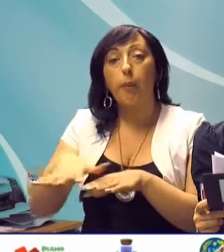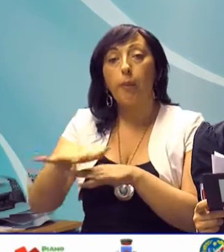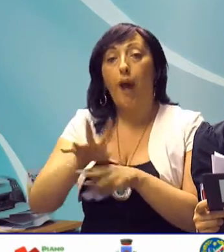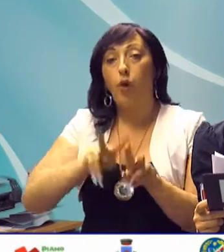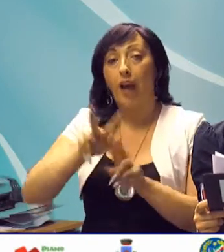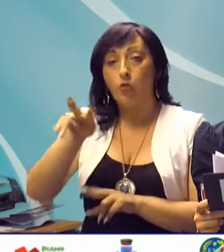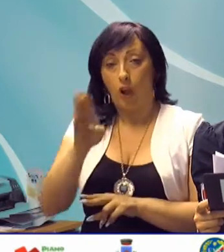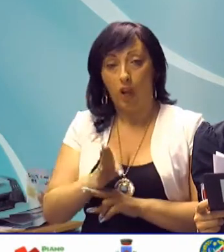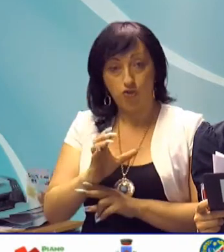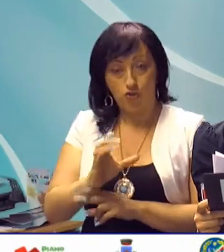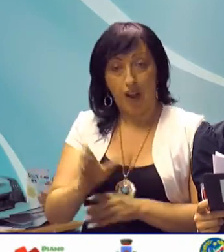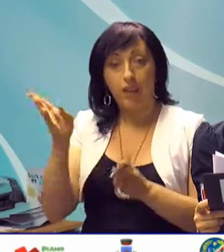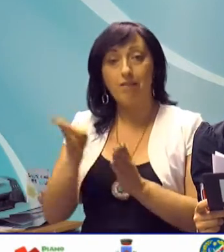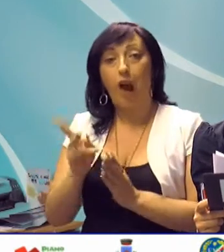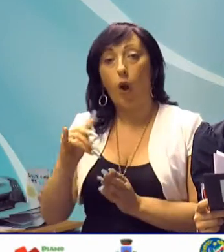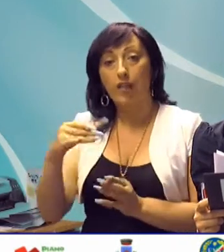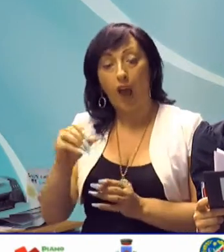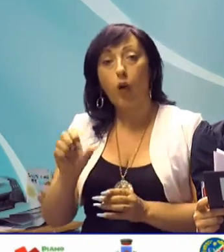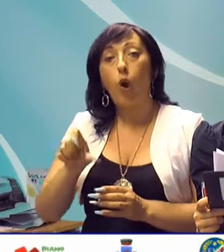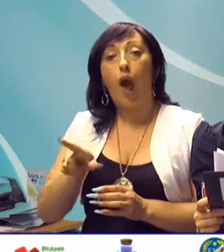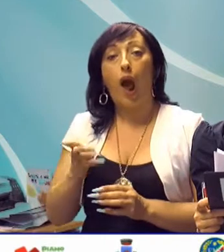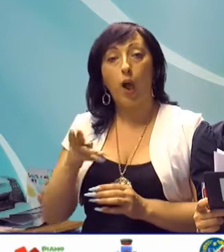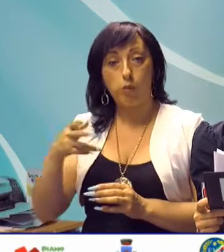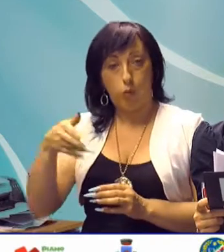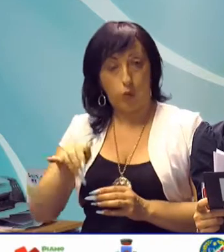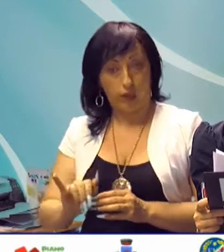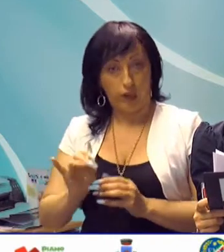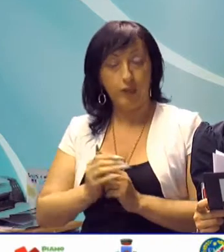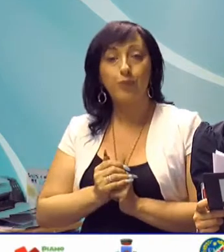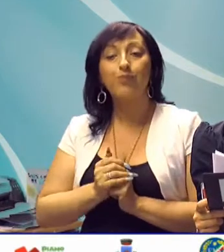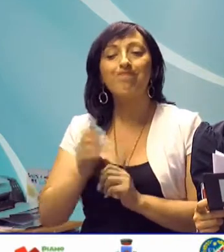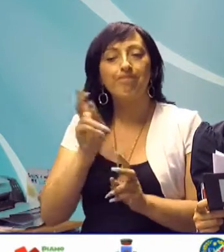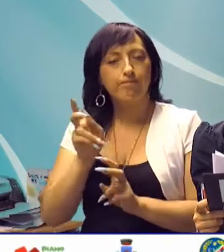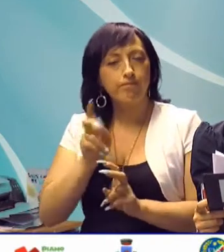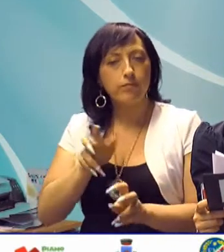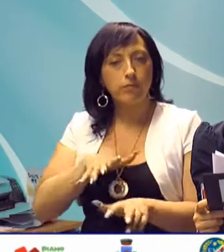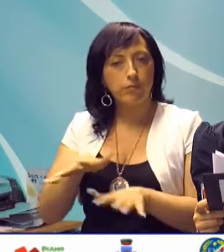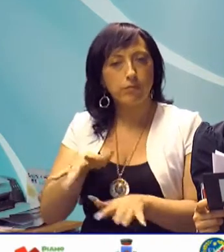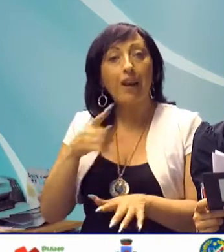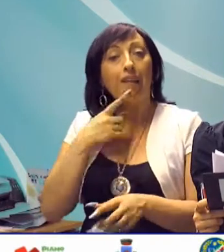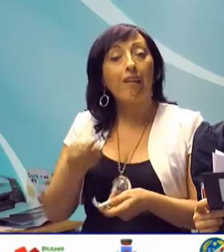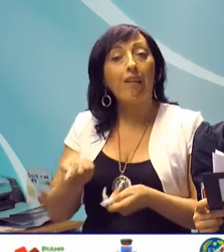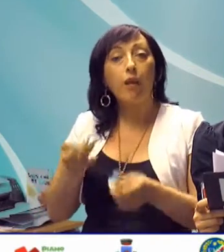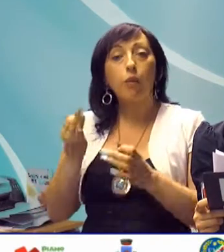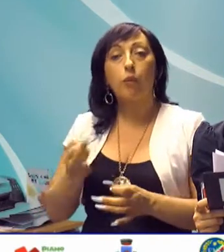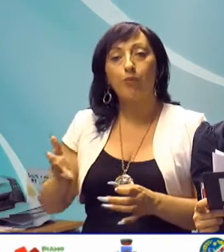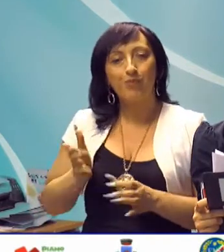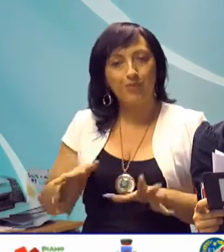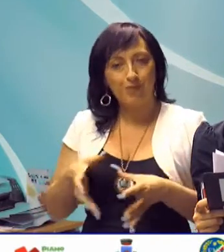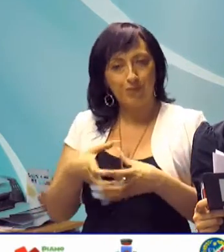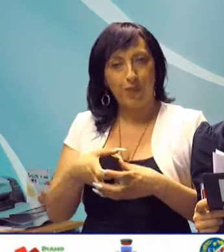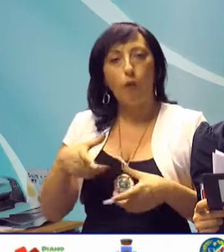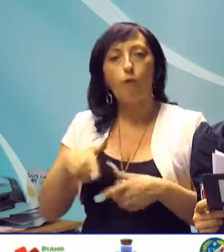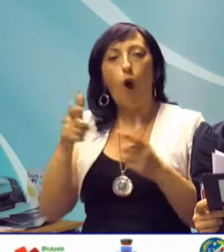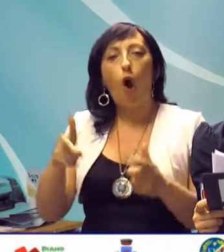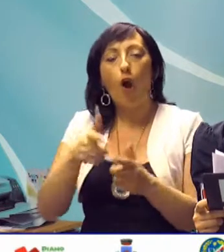Cilento, Vallo di Diano ed Alburni. Le operazioni e le indagini sono state condotte dal Comando Stazione